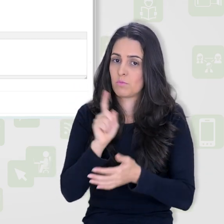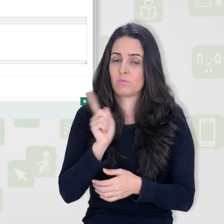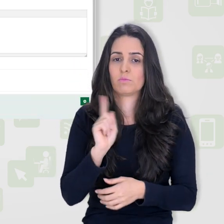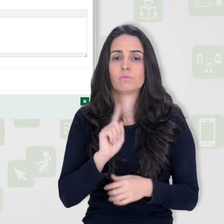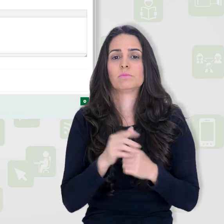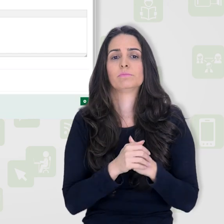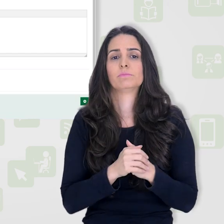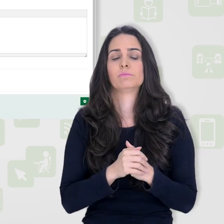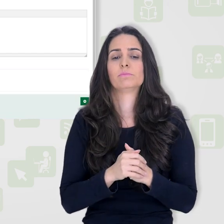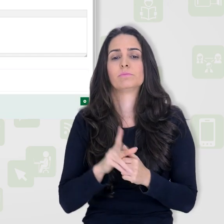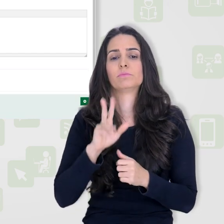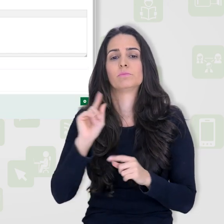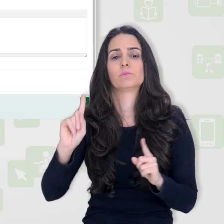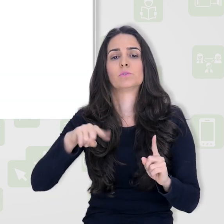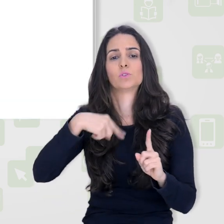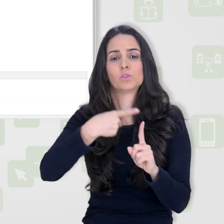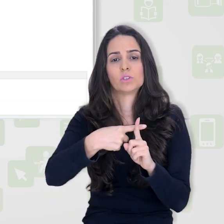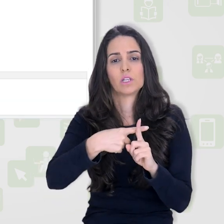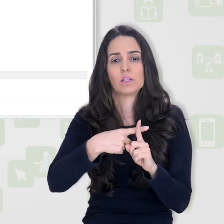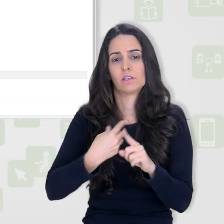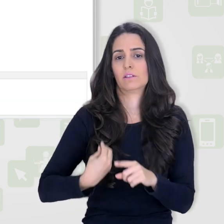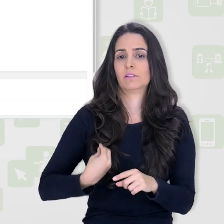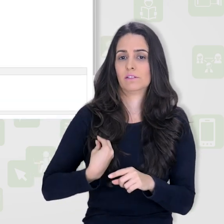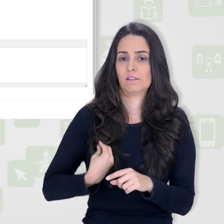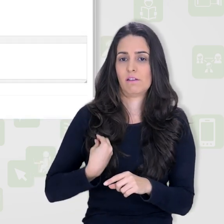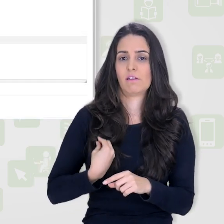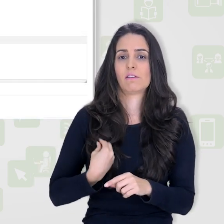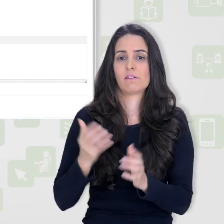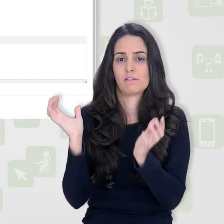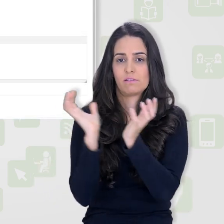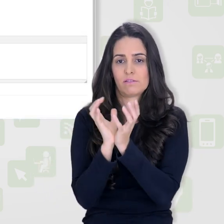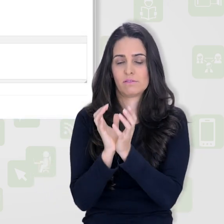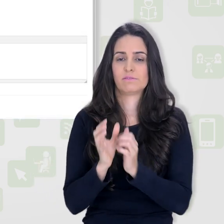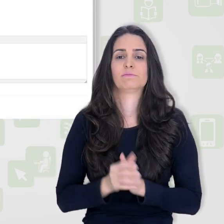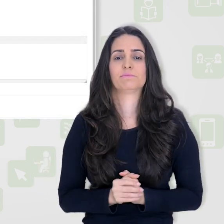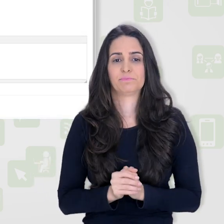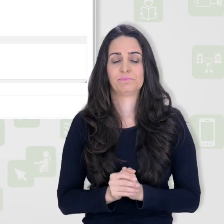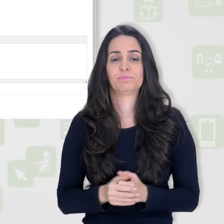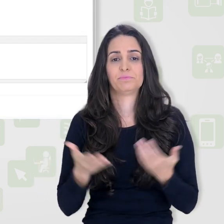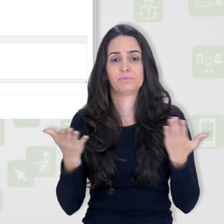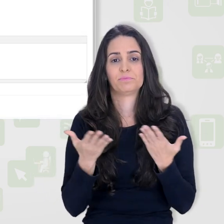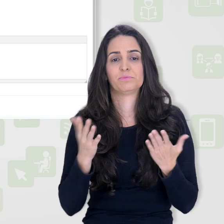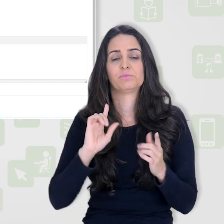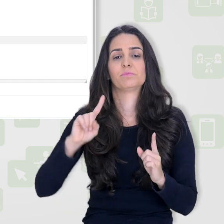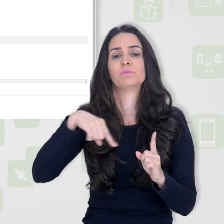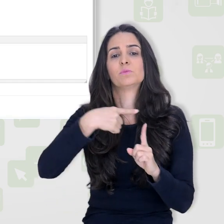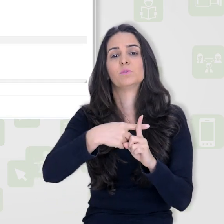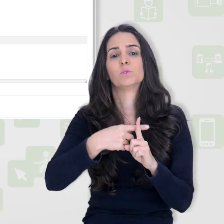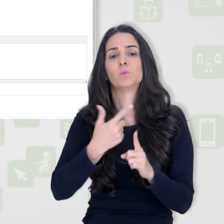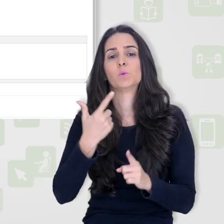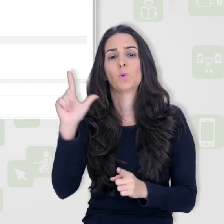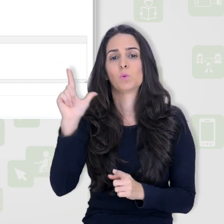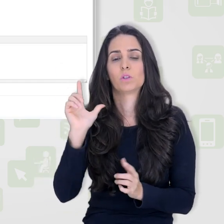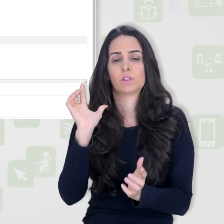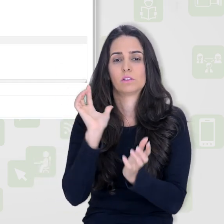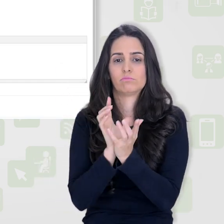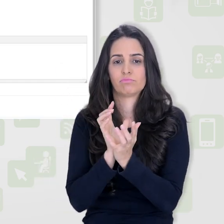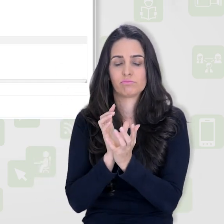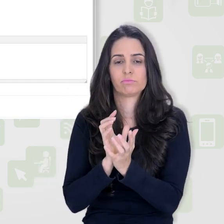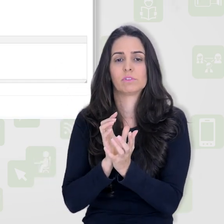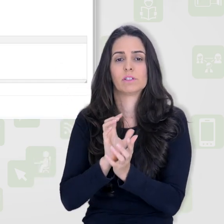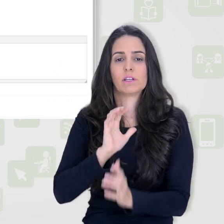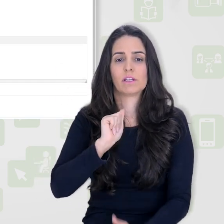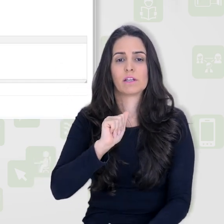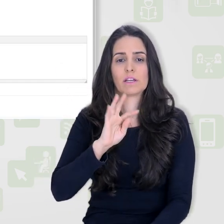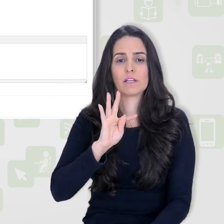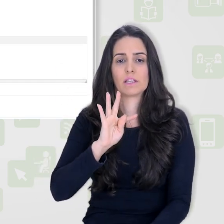quiser, mas não é obrigatório. E vou adicionar. Já está aqui a minha categoria. Agora, eu quero adicionar